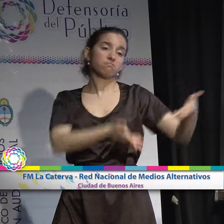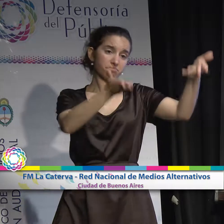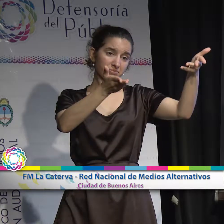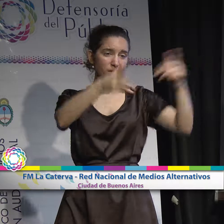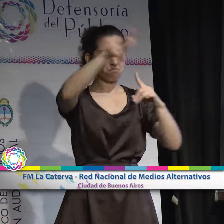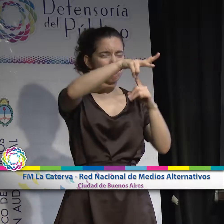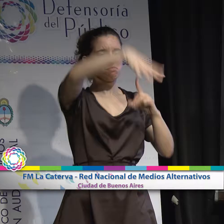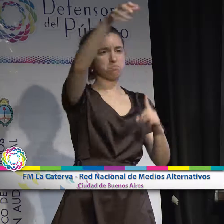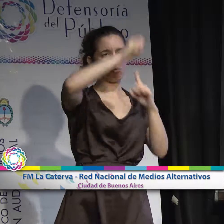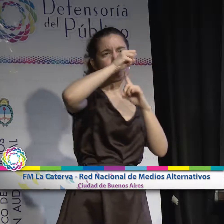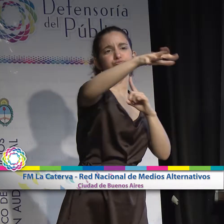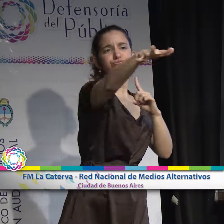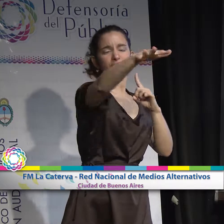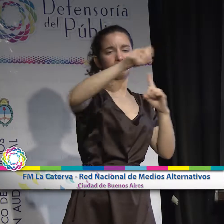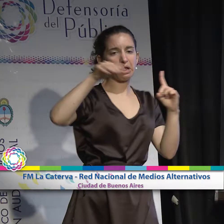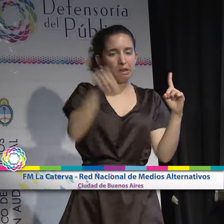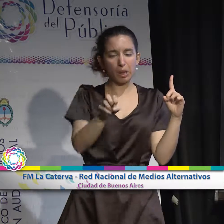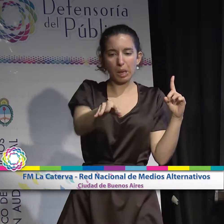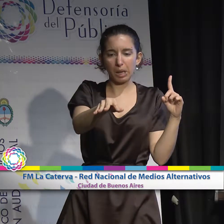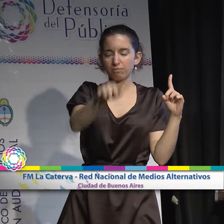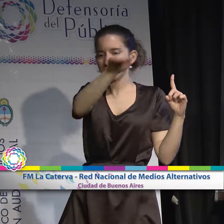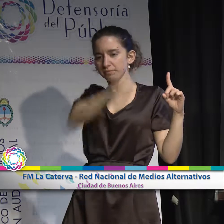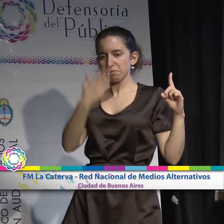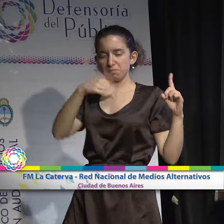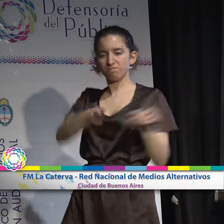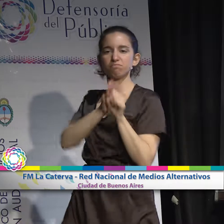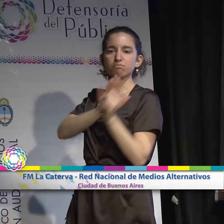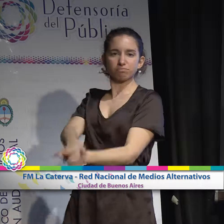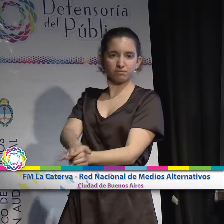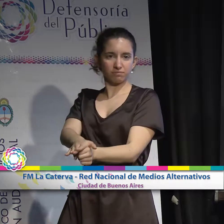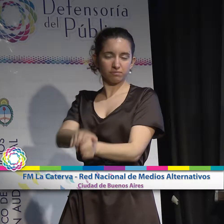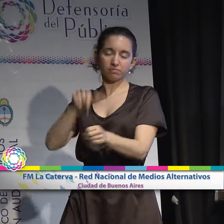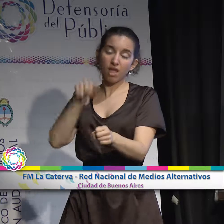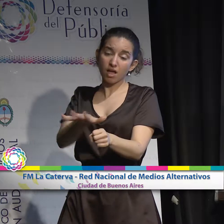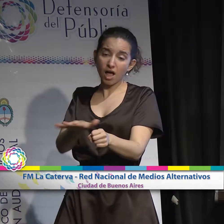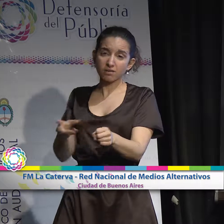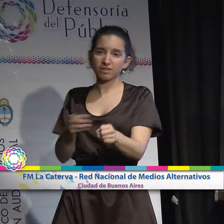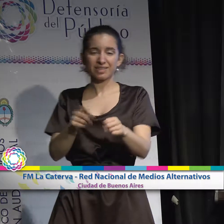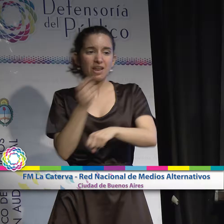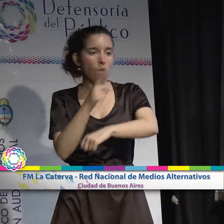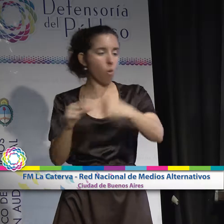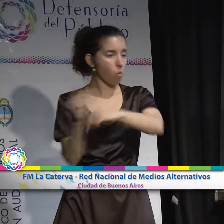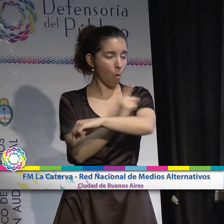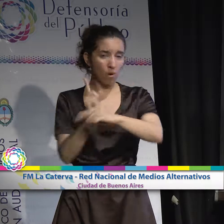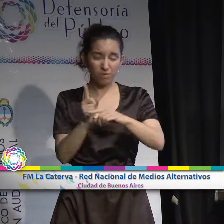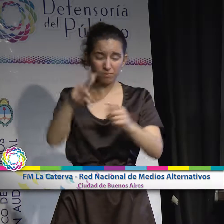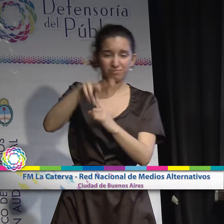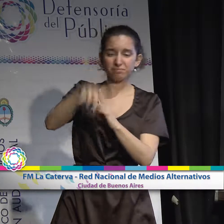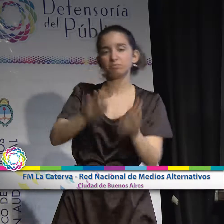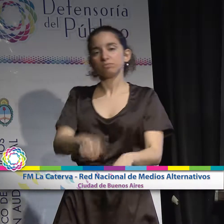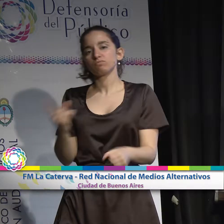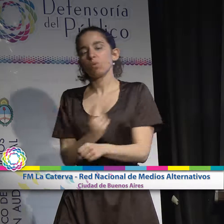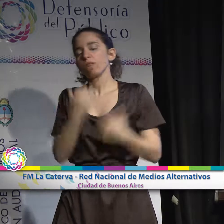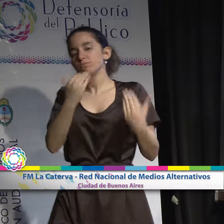potencia más grande y silenciar a cualquier medio comunitario alternativo y popular que esté en la misma frecuencia con menos potencia.